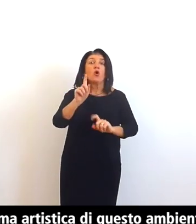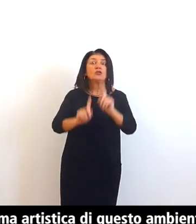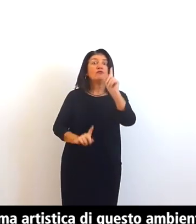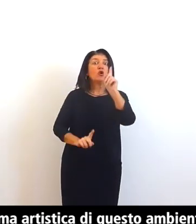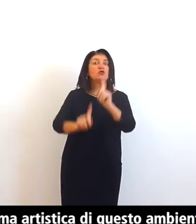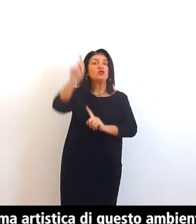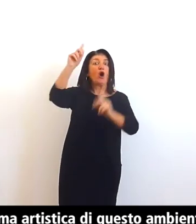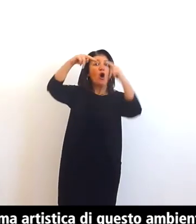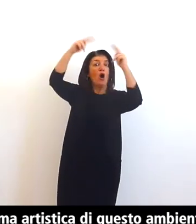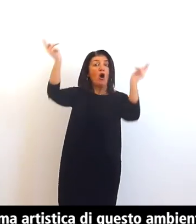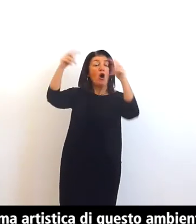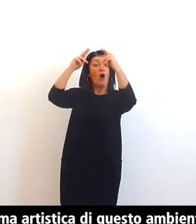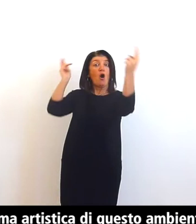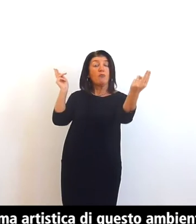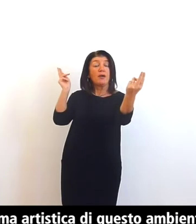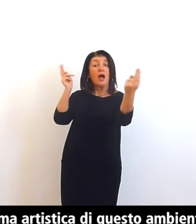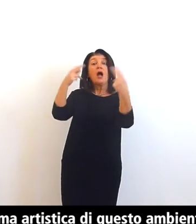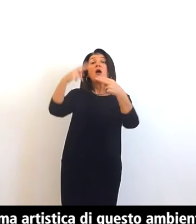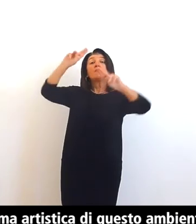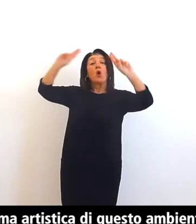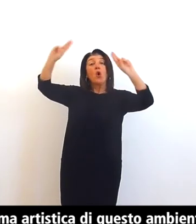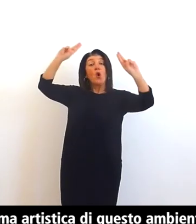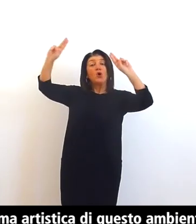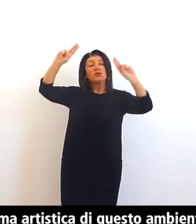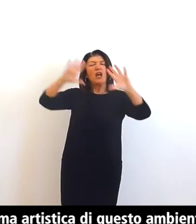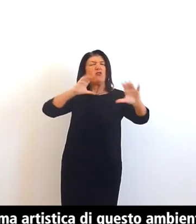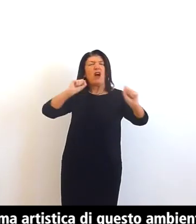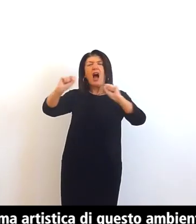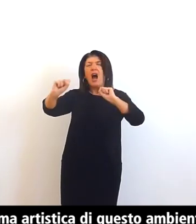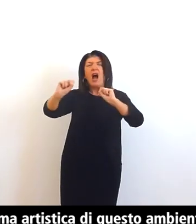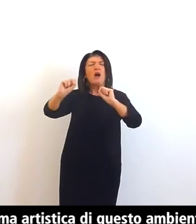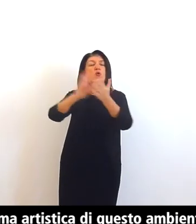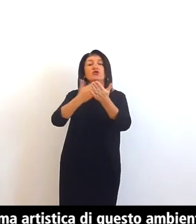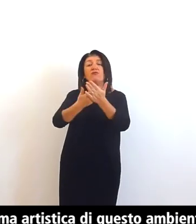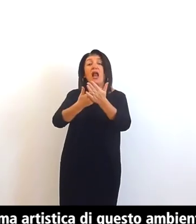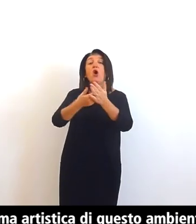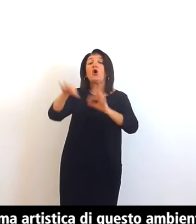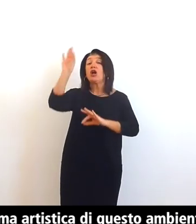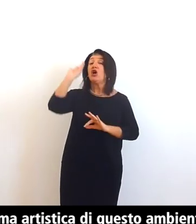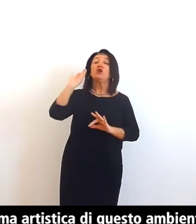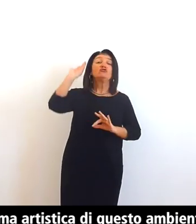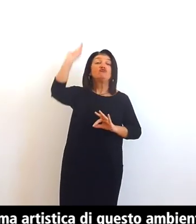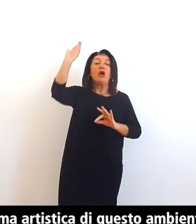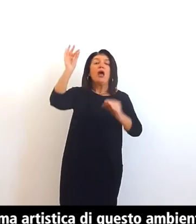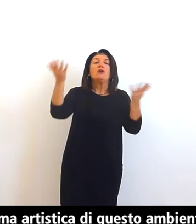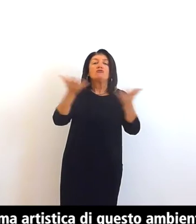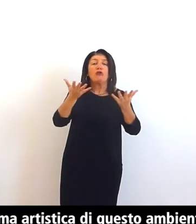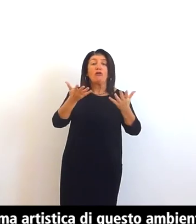tessere dorate della cupola con al centro il busto di San Vittore in corrispondenza della sua tomba